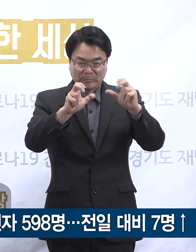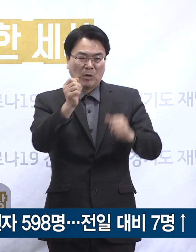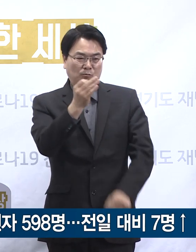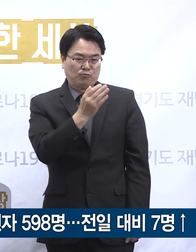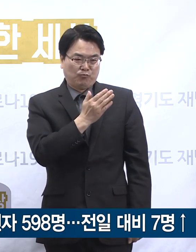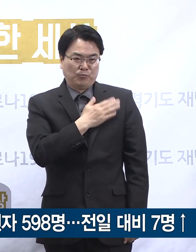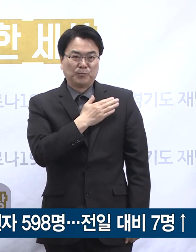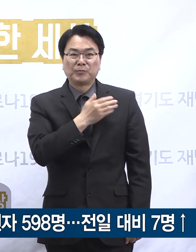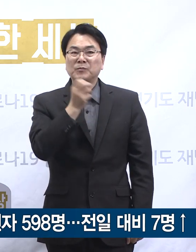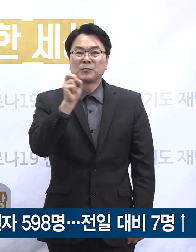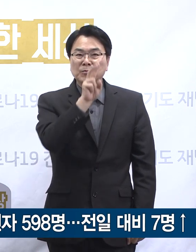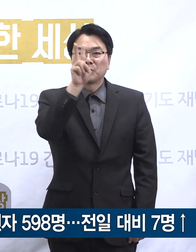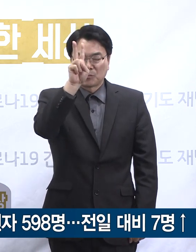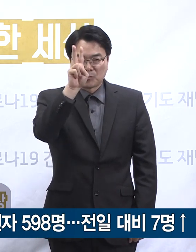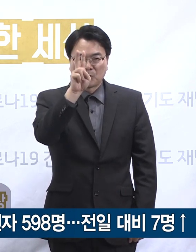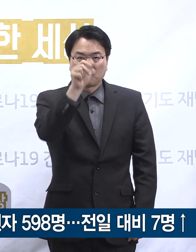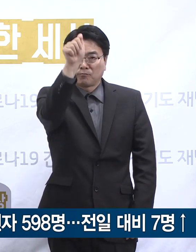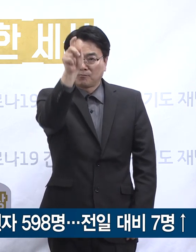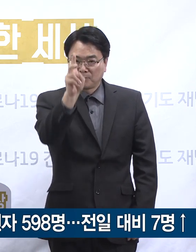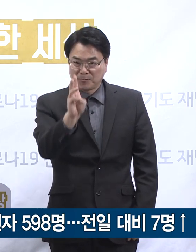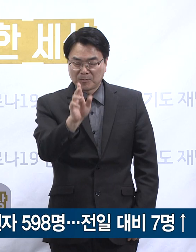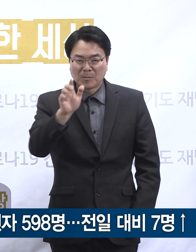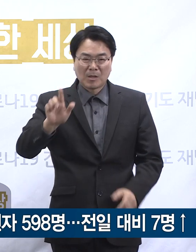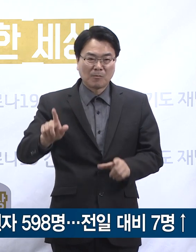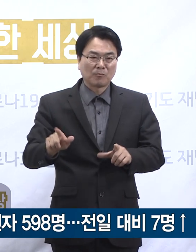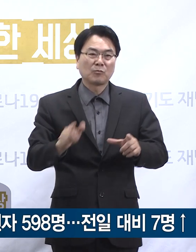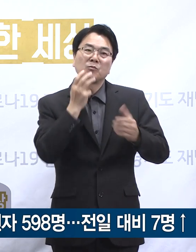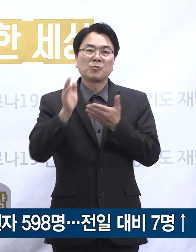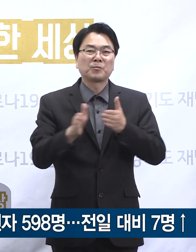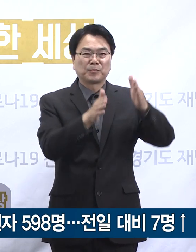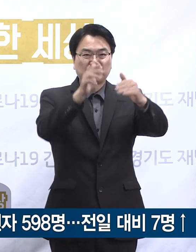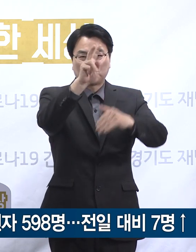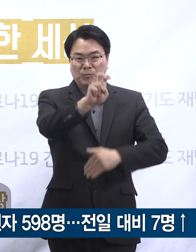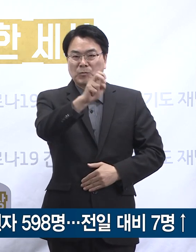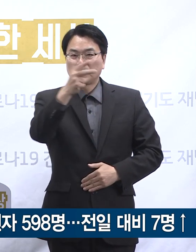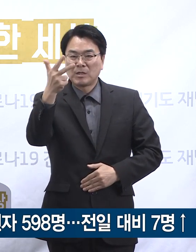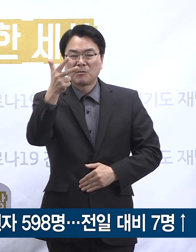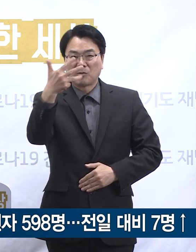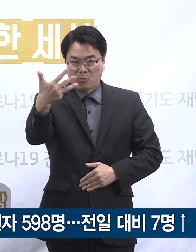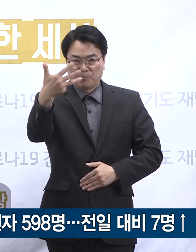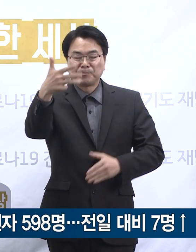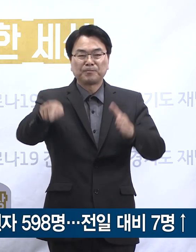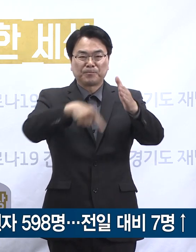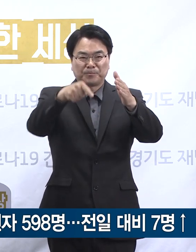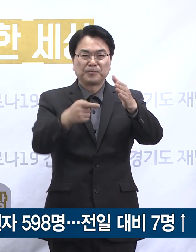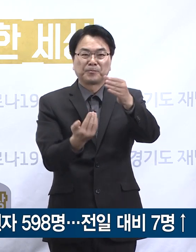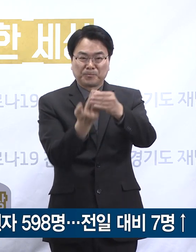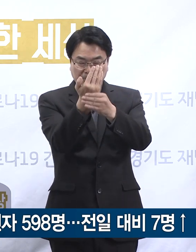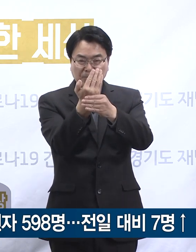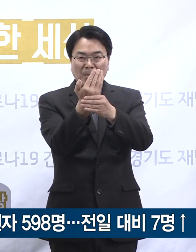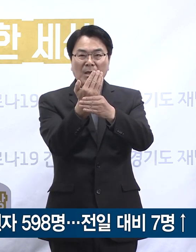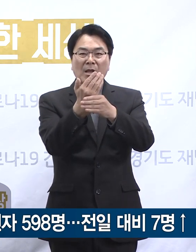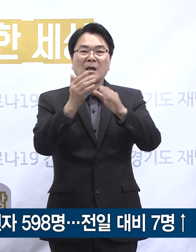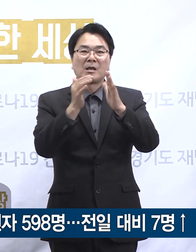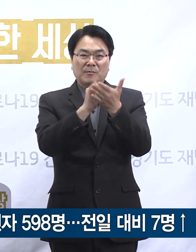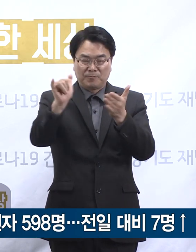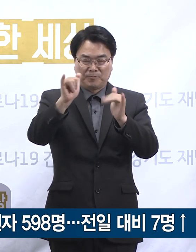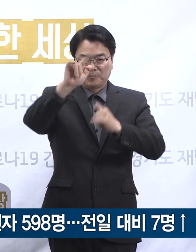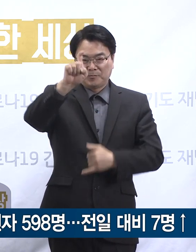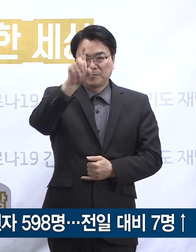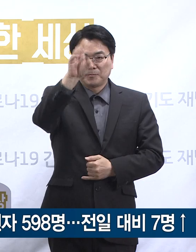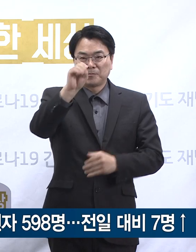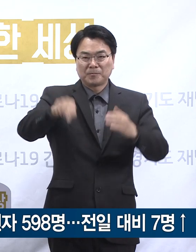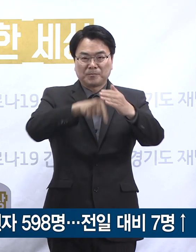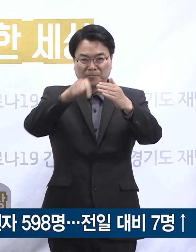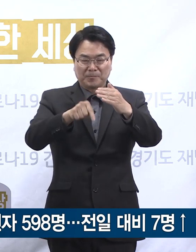73명, 용인시 57명 순으로 도내 28개 시군에서 확진자가 발생하였으며 인구 10만명당 확진자 발생